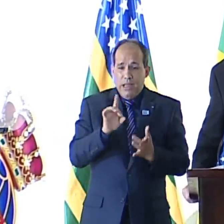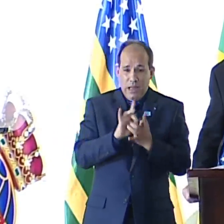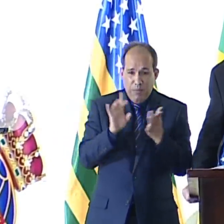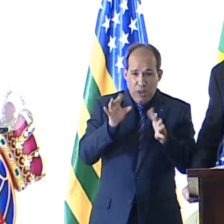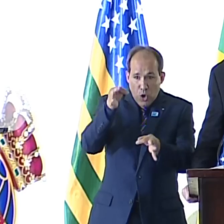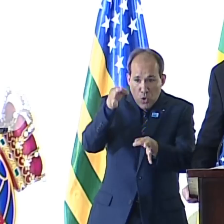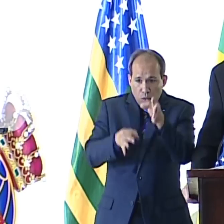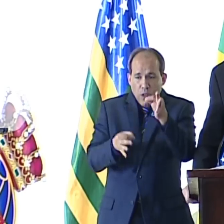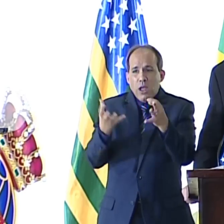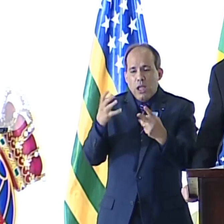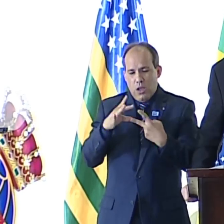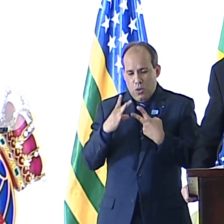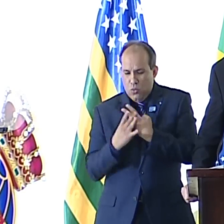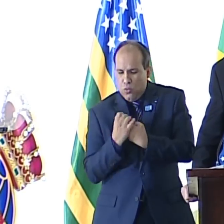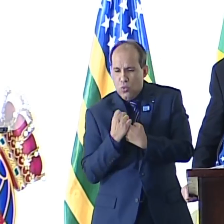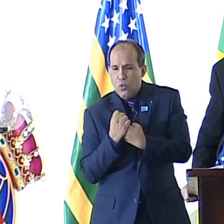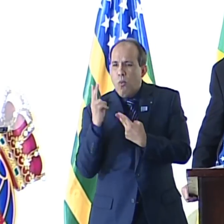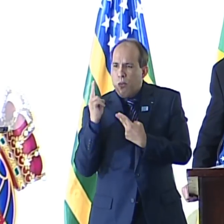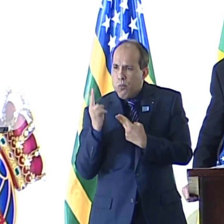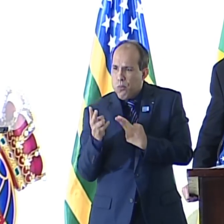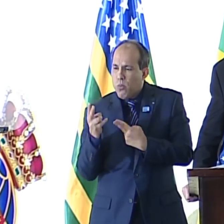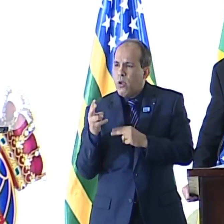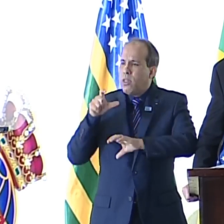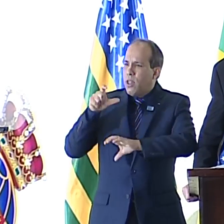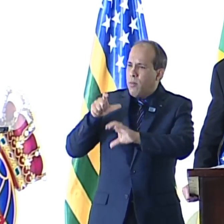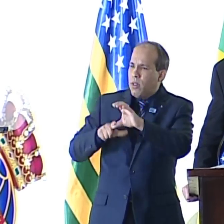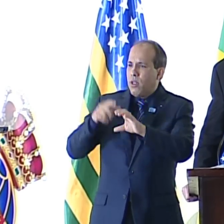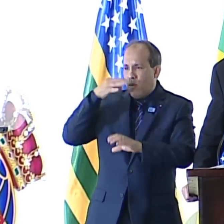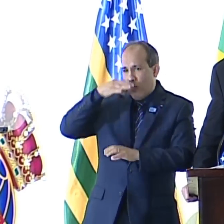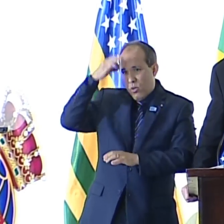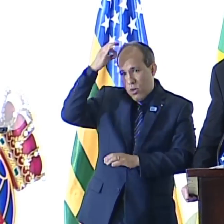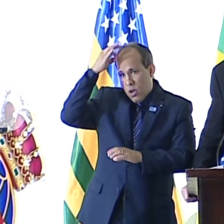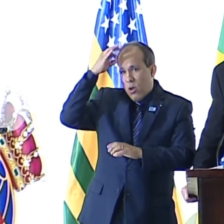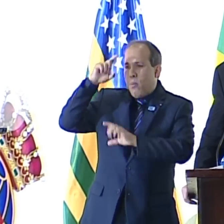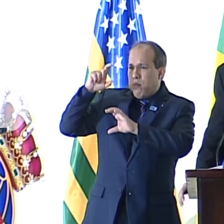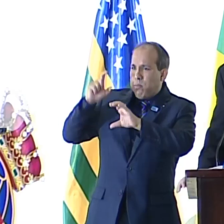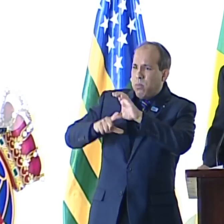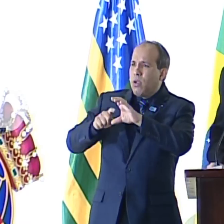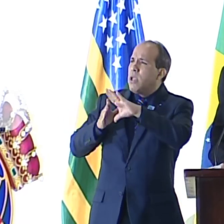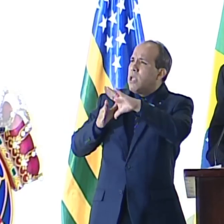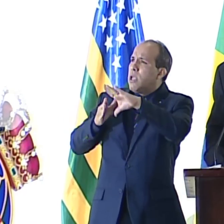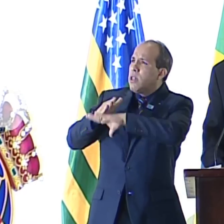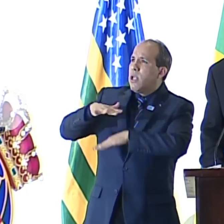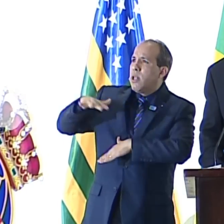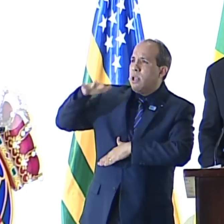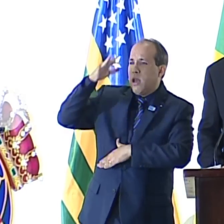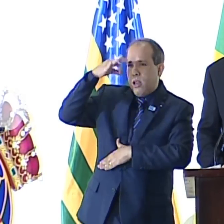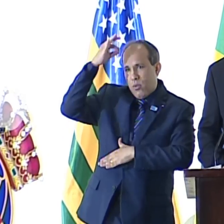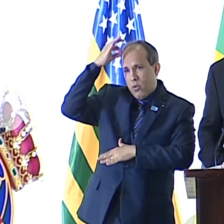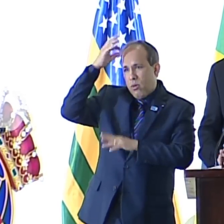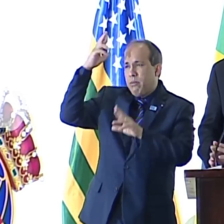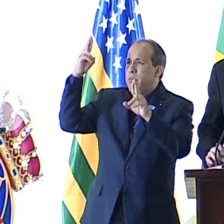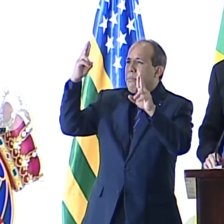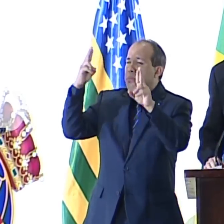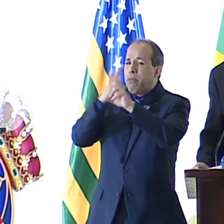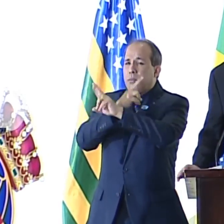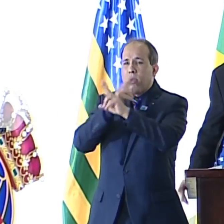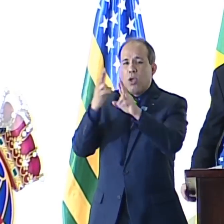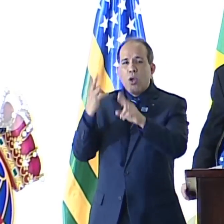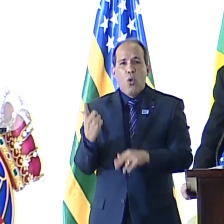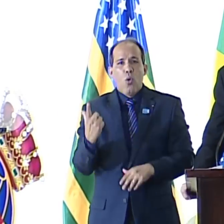portanto, requerem que o homem continue a poder beber do caudal da transcendência. Alguns aspectos do chamado